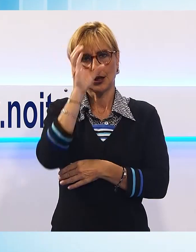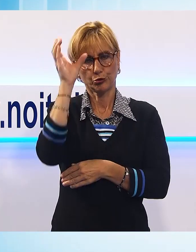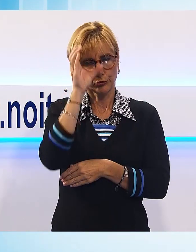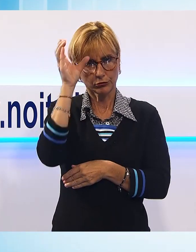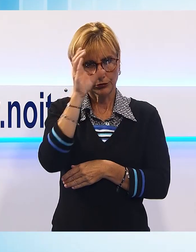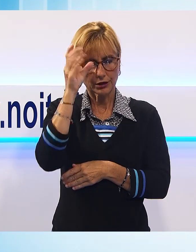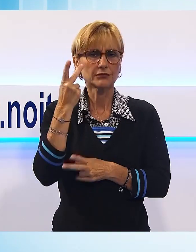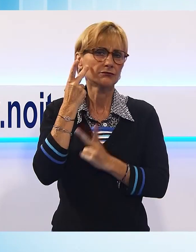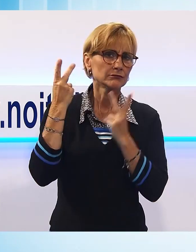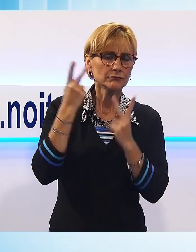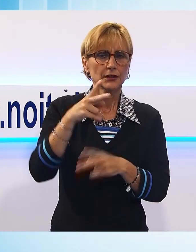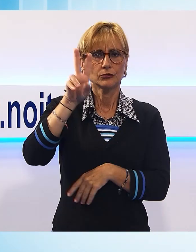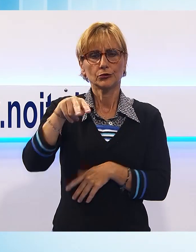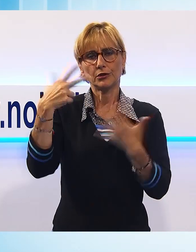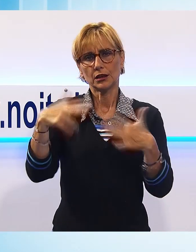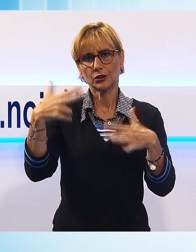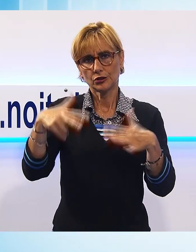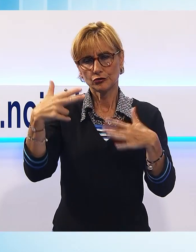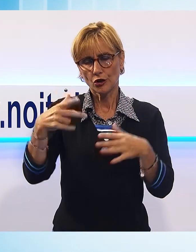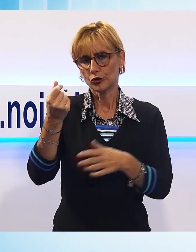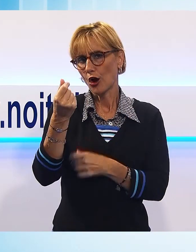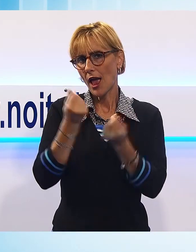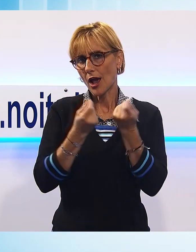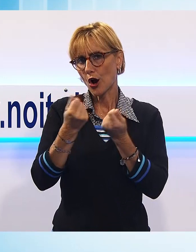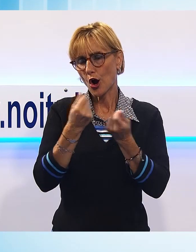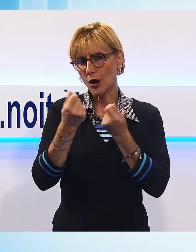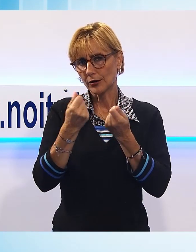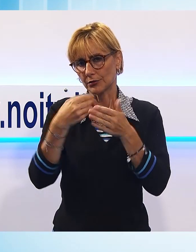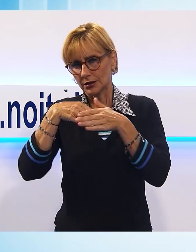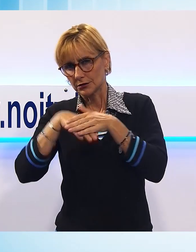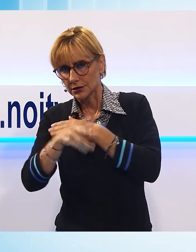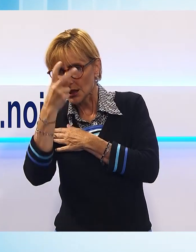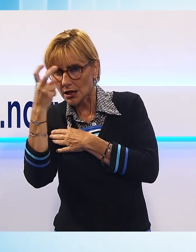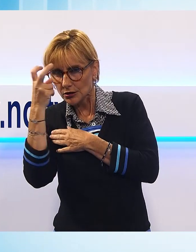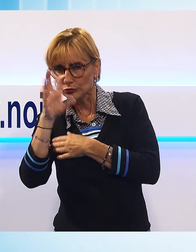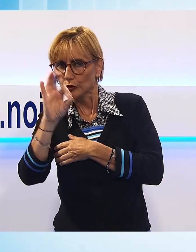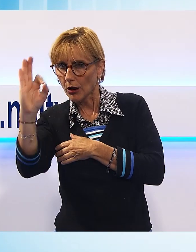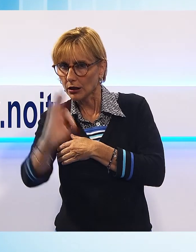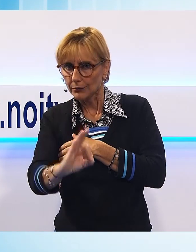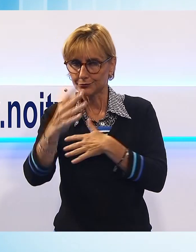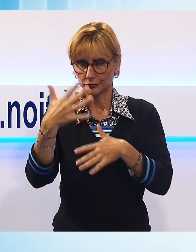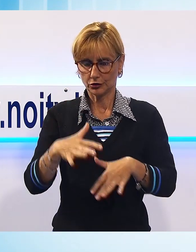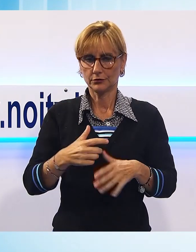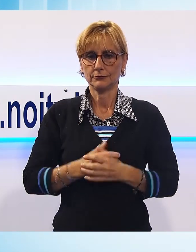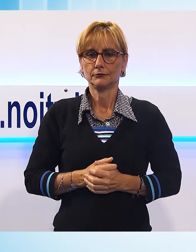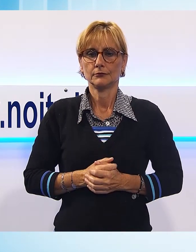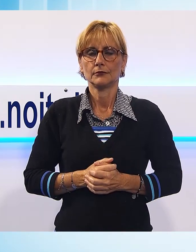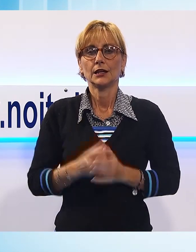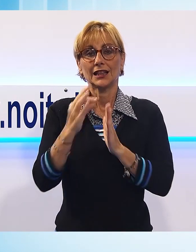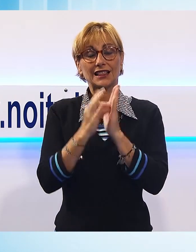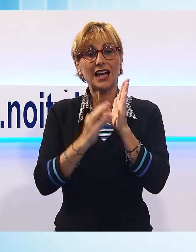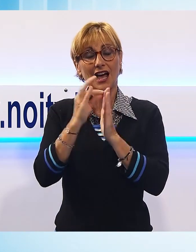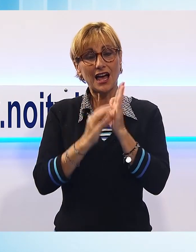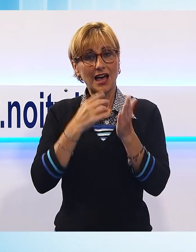ha registrato nel 2018 un'economia cosiddetta sommersa del 50%. Secondo i dati